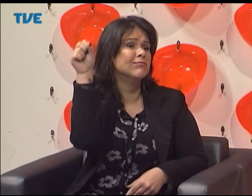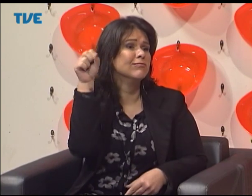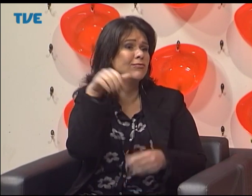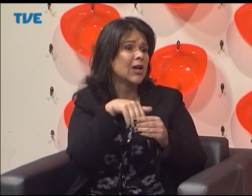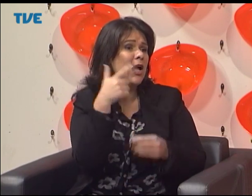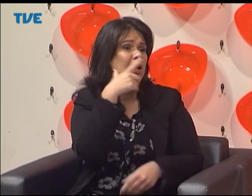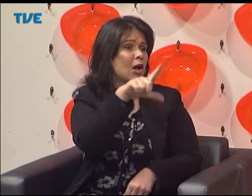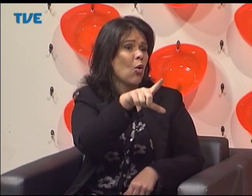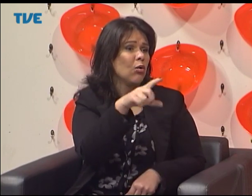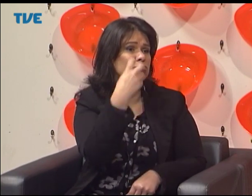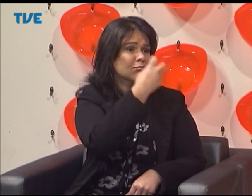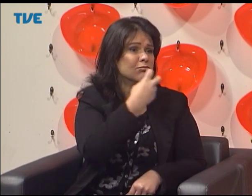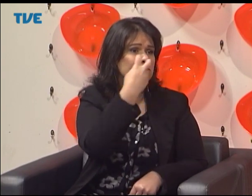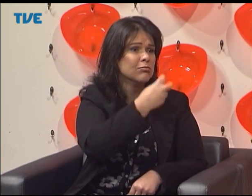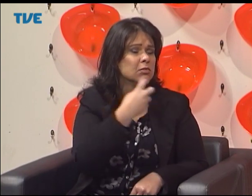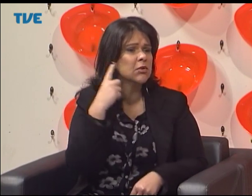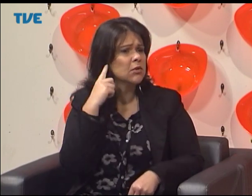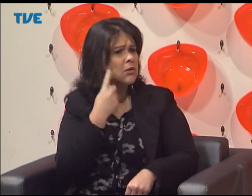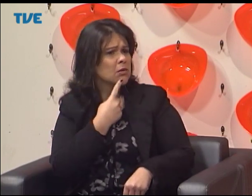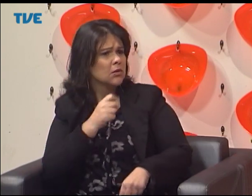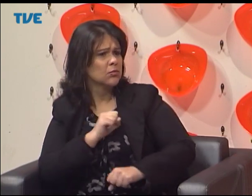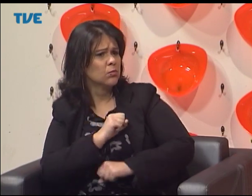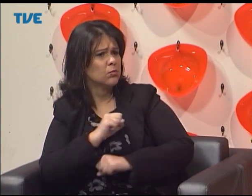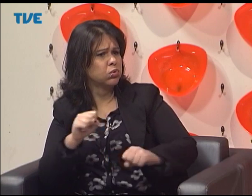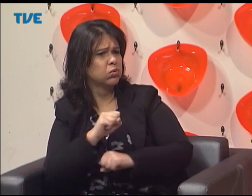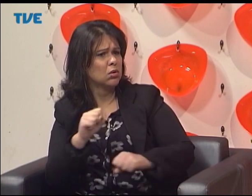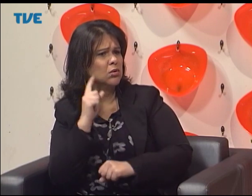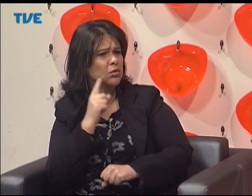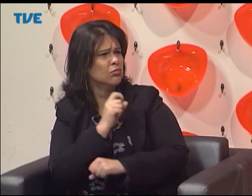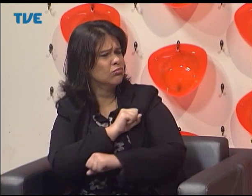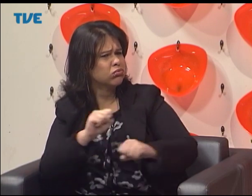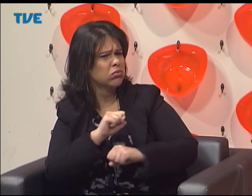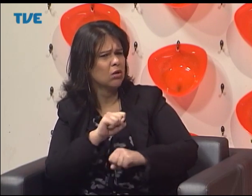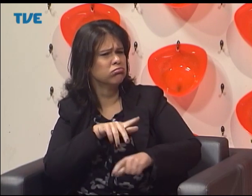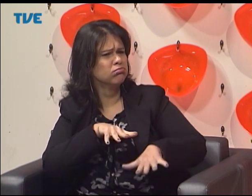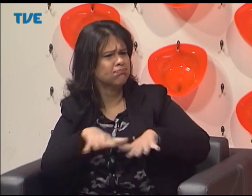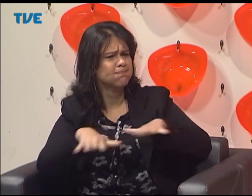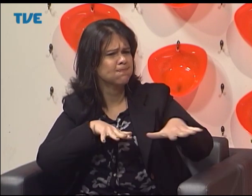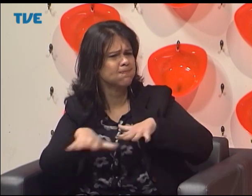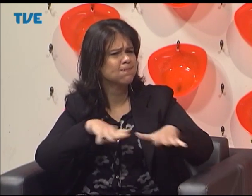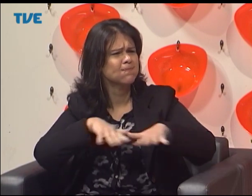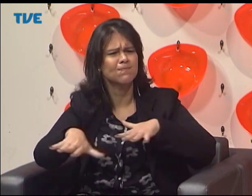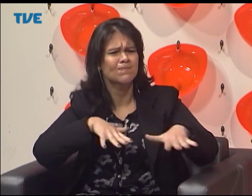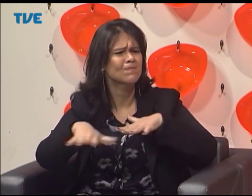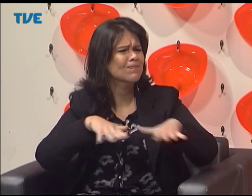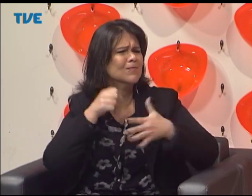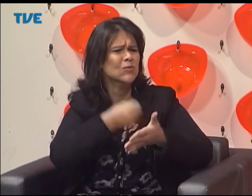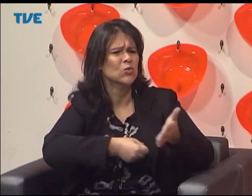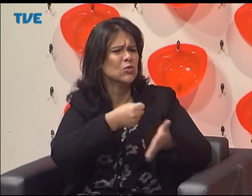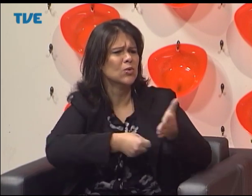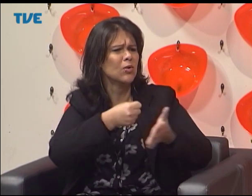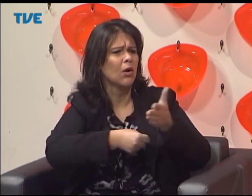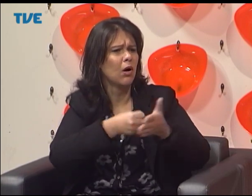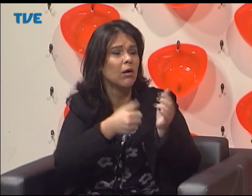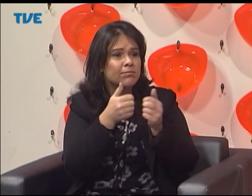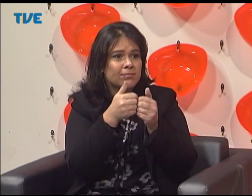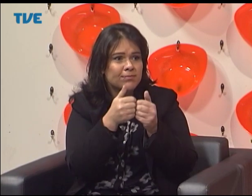permitindo apenas o ensino pela oralidade, os surdos tiveram um prejuízo muito grande. E os movimentos que se